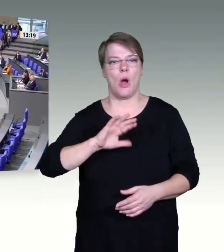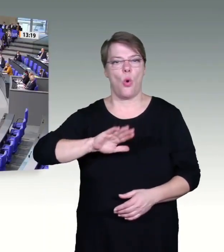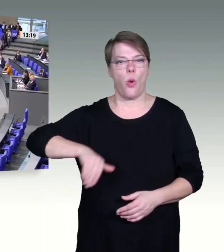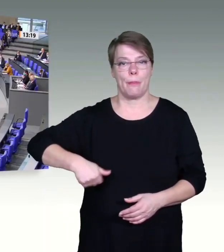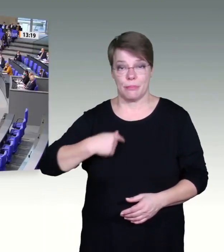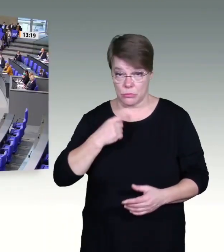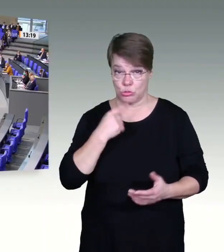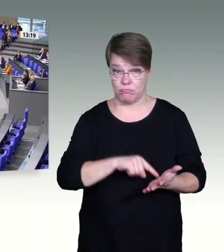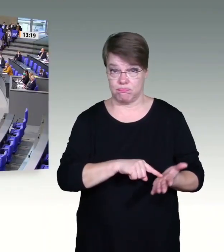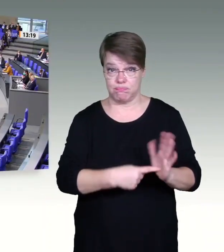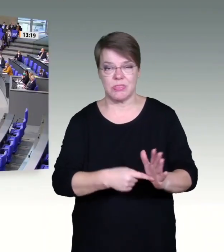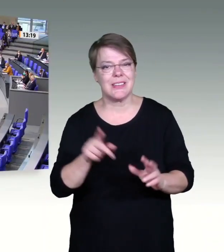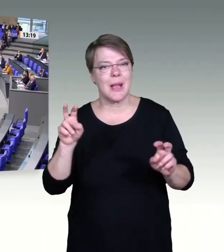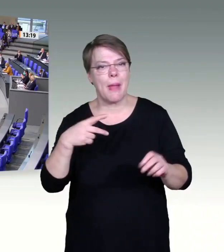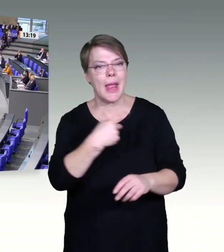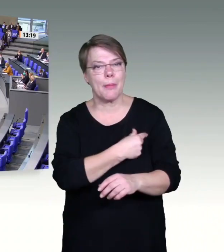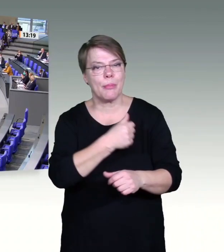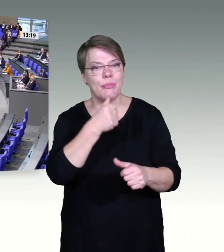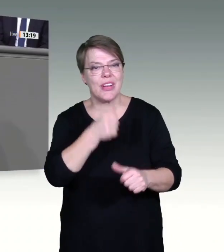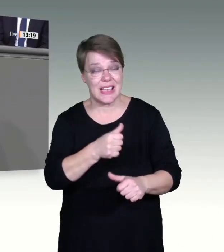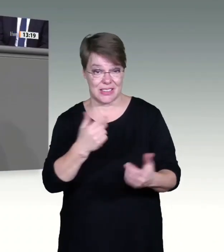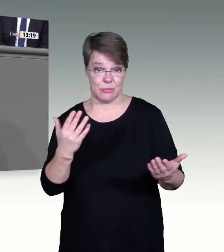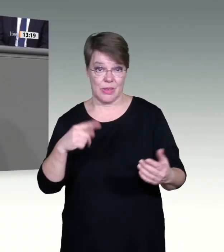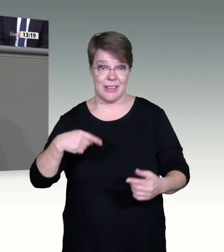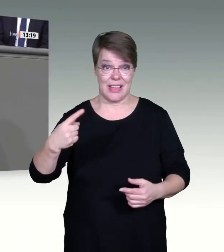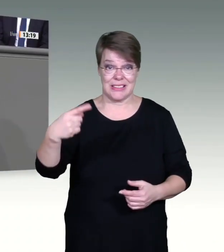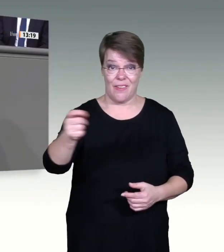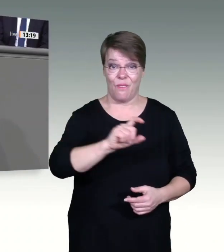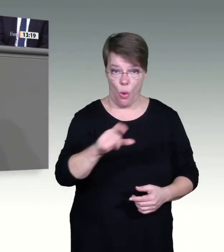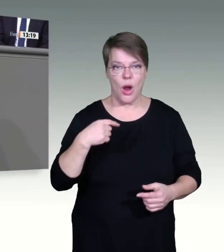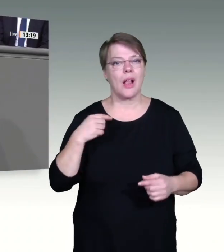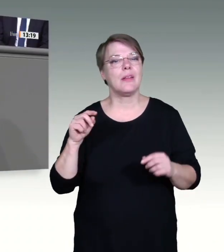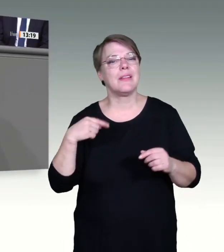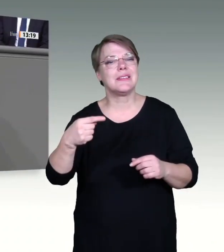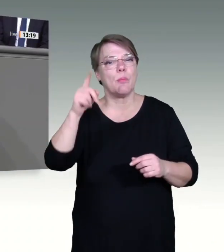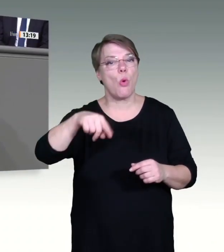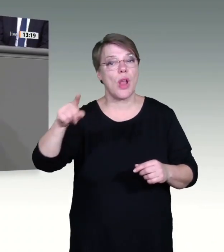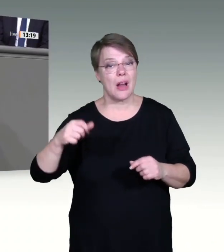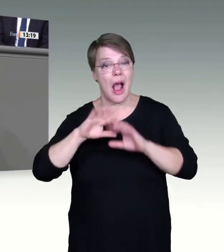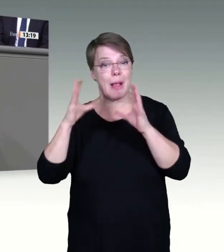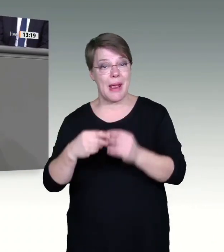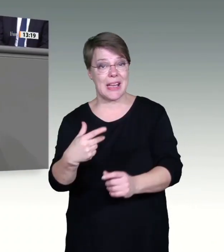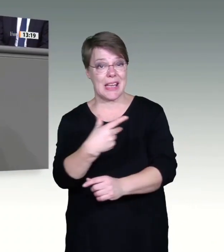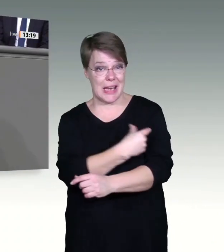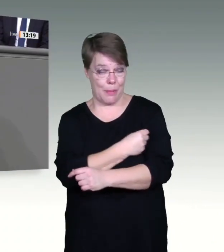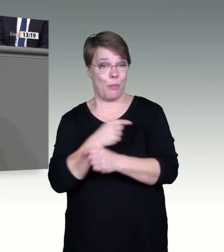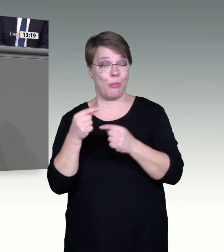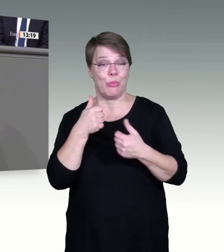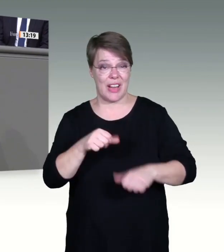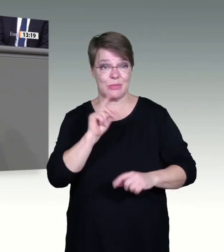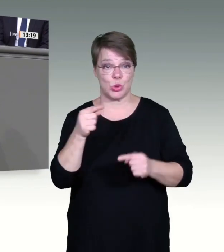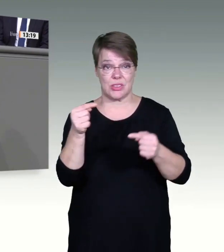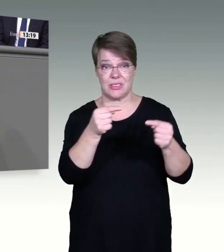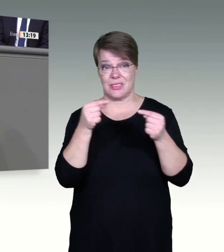wenn ich konstruktiv sage, möchte ich aber noch ein Wort an den designierten Bundesgesundheitsminister richten. Er sitzt gerade, ich sehe gerade in der